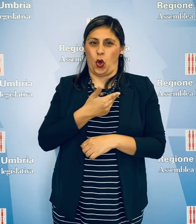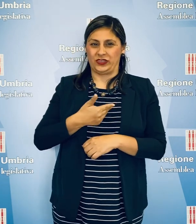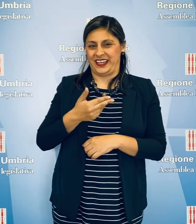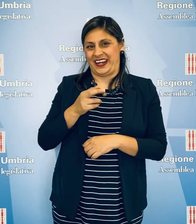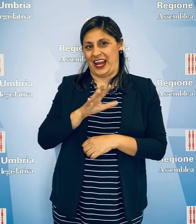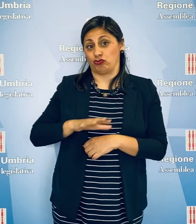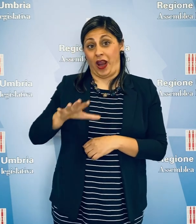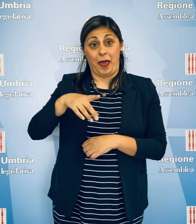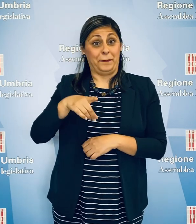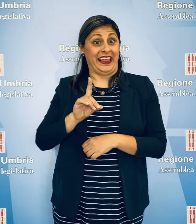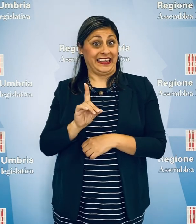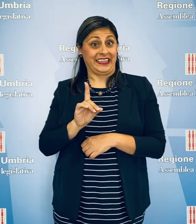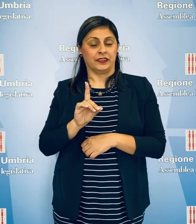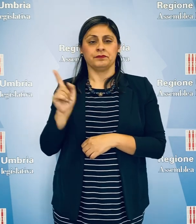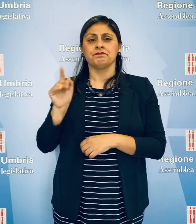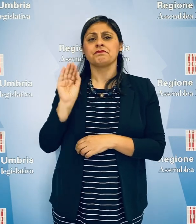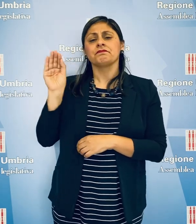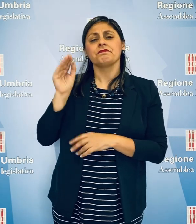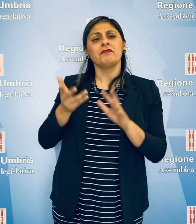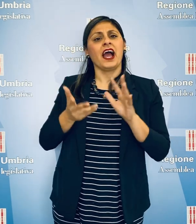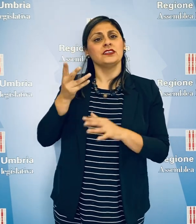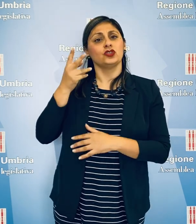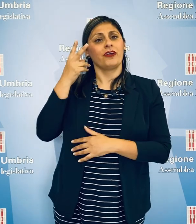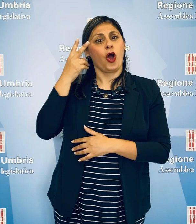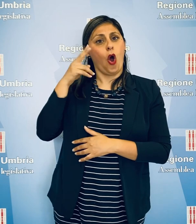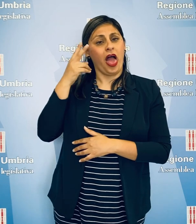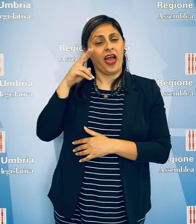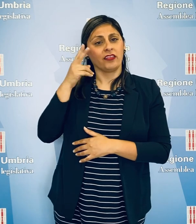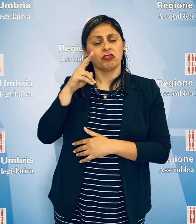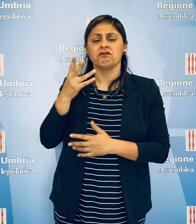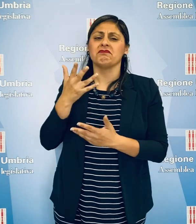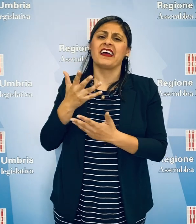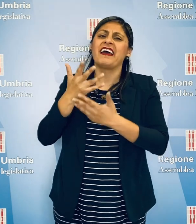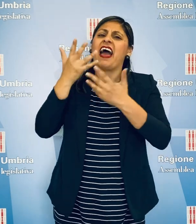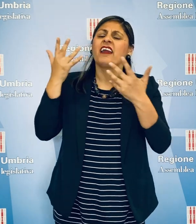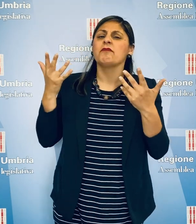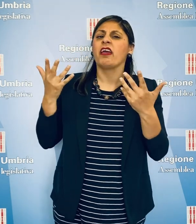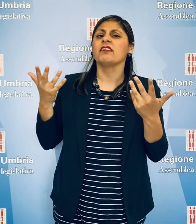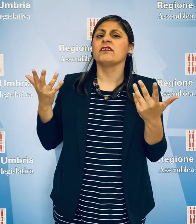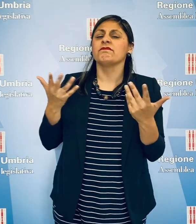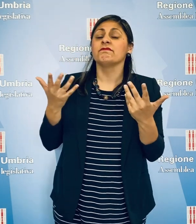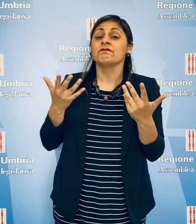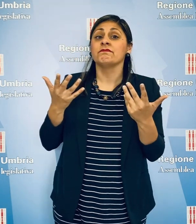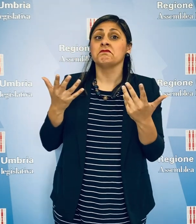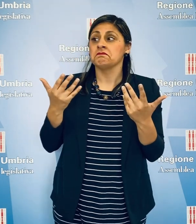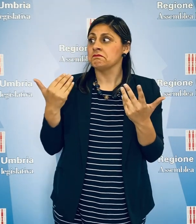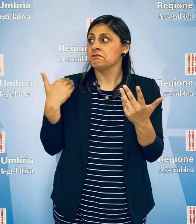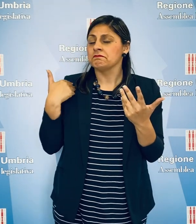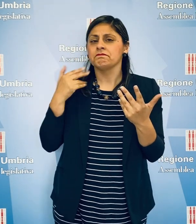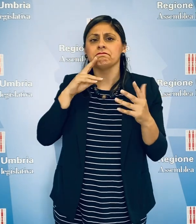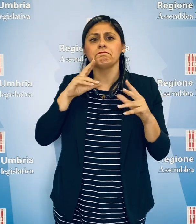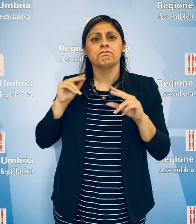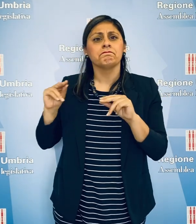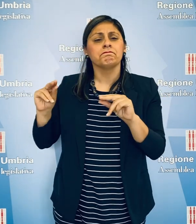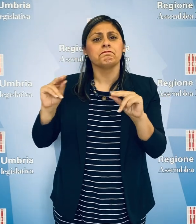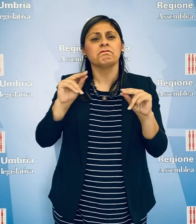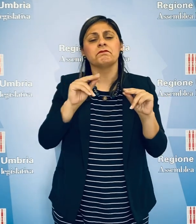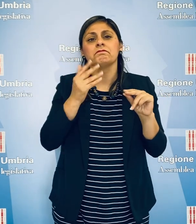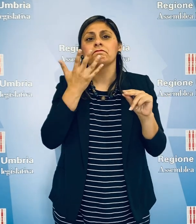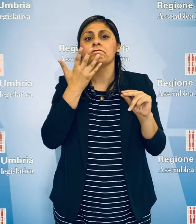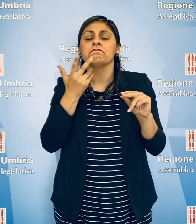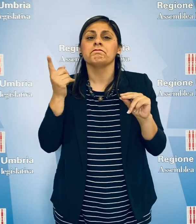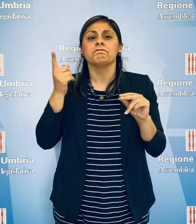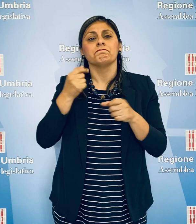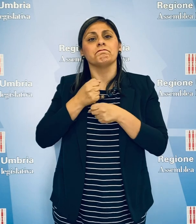del Partito Democratico, hanno chiesto all'assessore Luca Coletto chiarimenti in merito alla veridicità o meno della